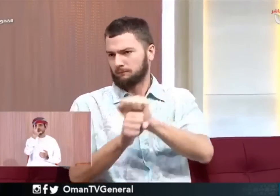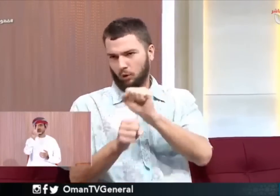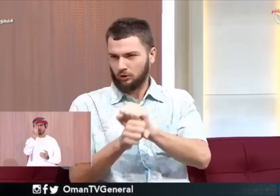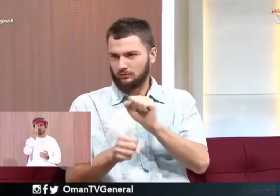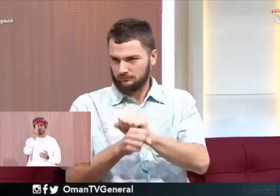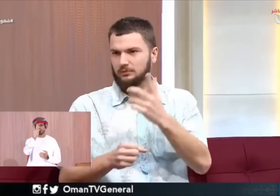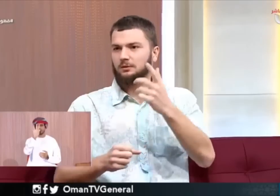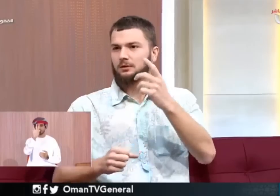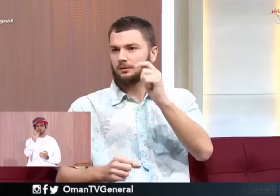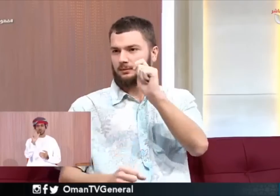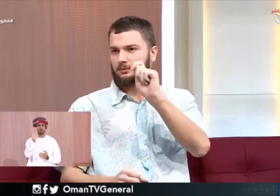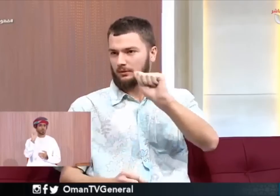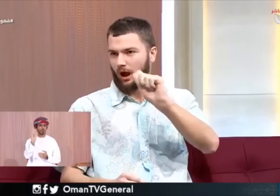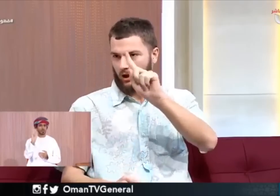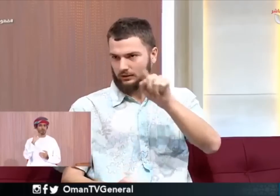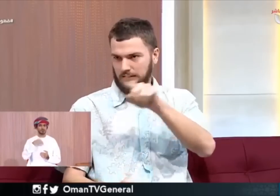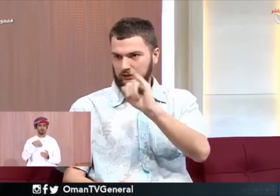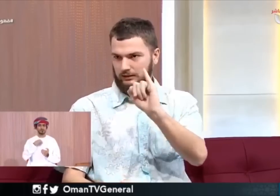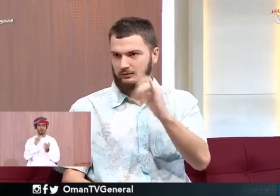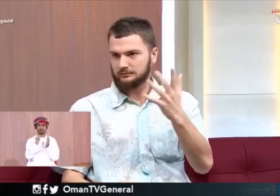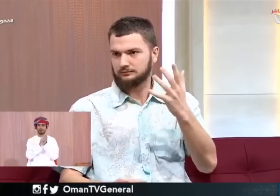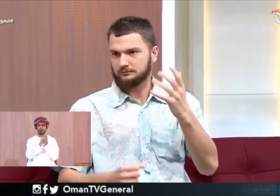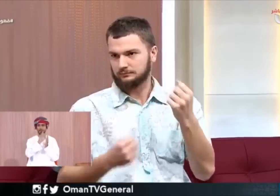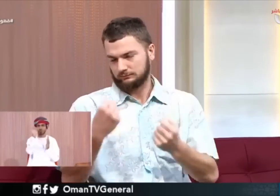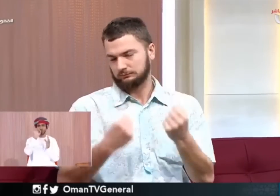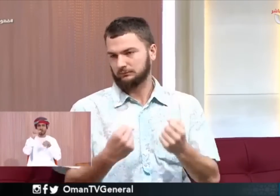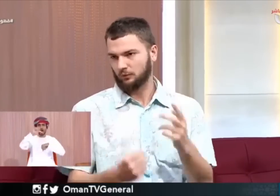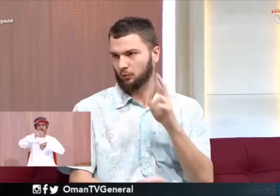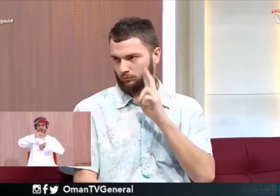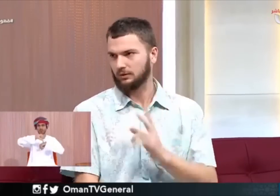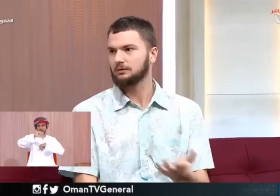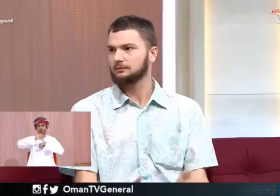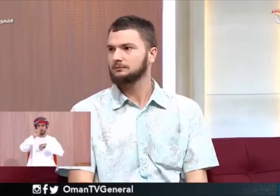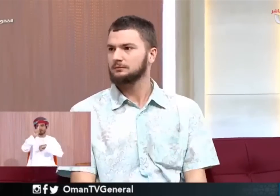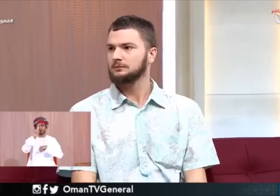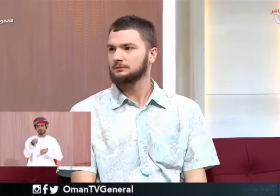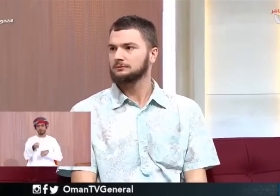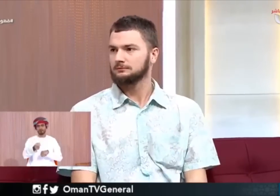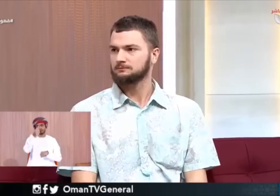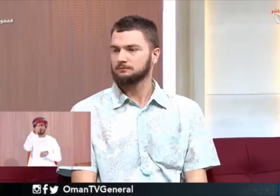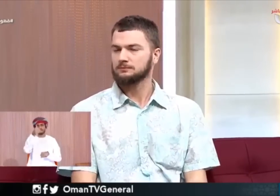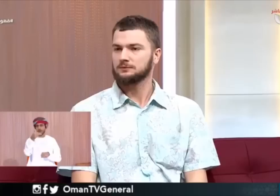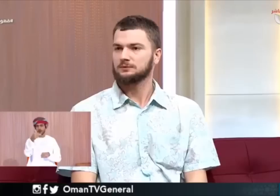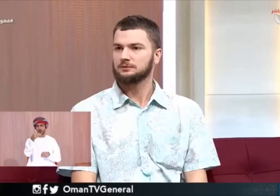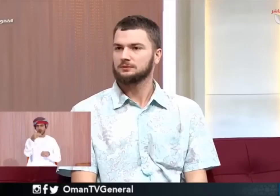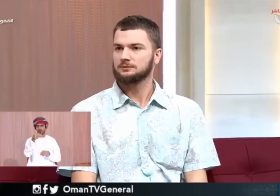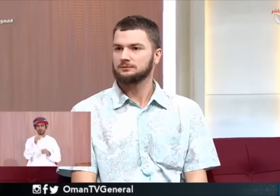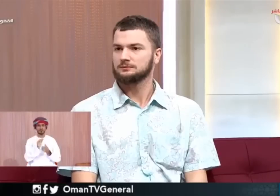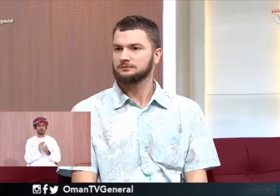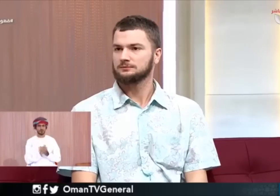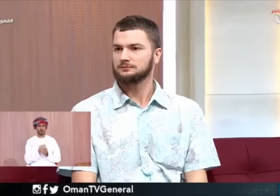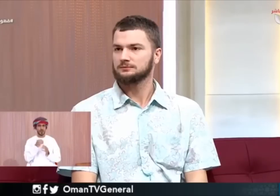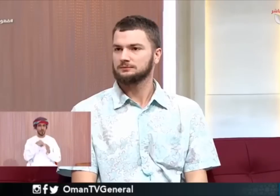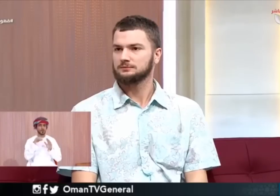بعيش في براغ بشتغل في برنامج أوبر